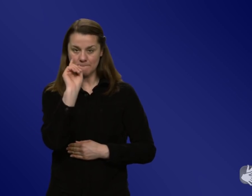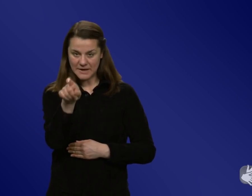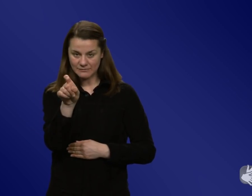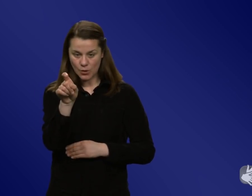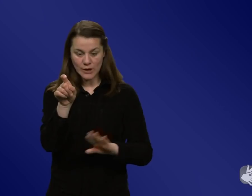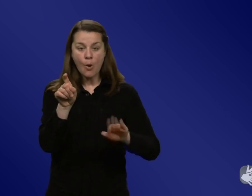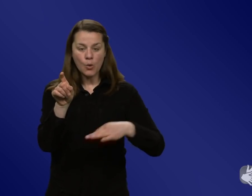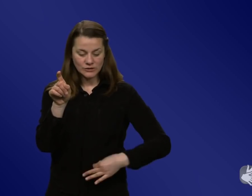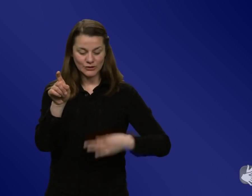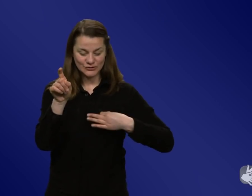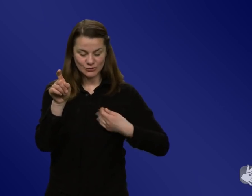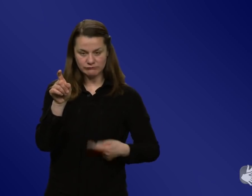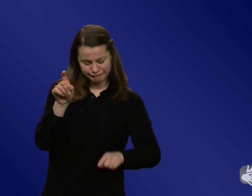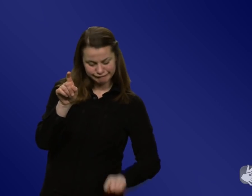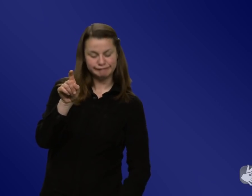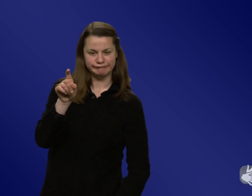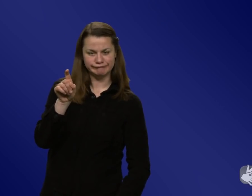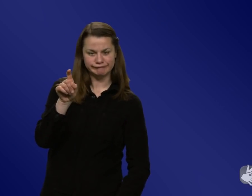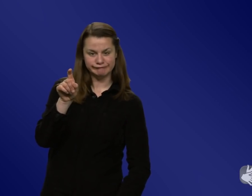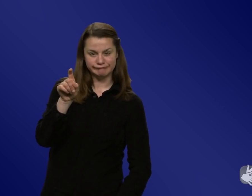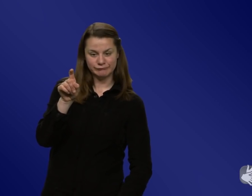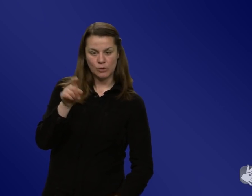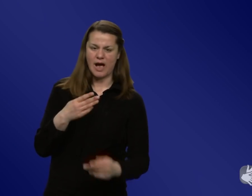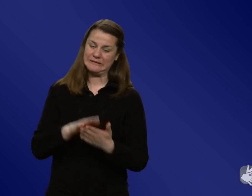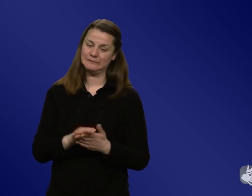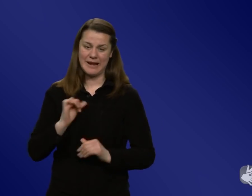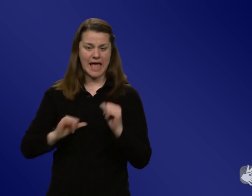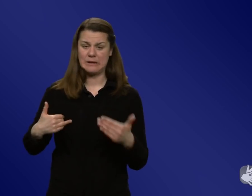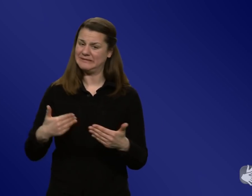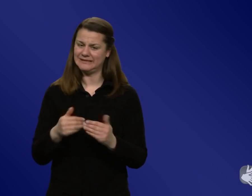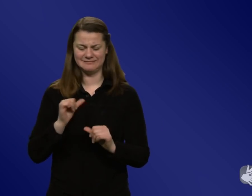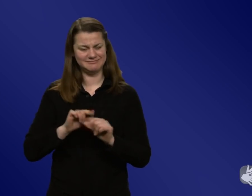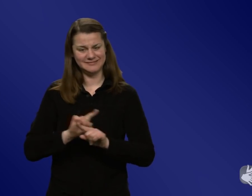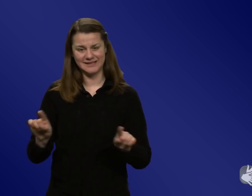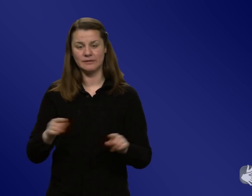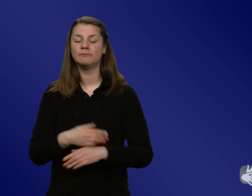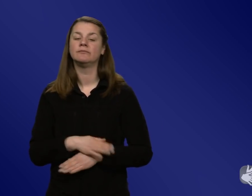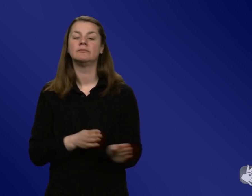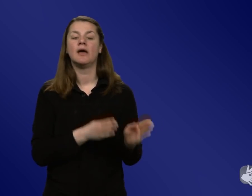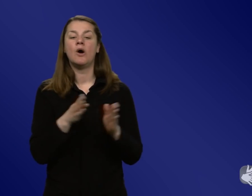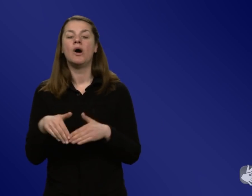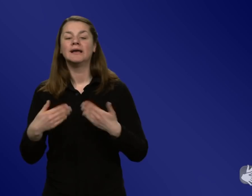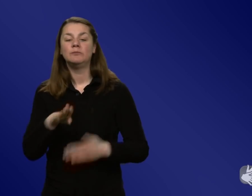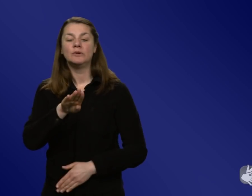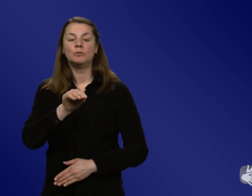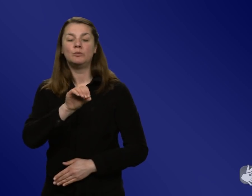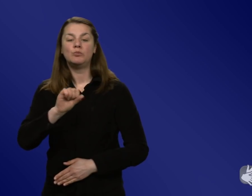wie momentan Supermärkte aufgebaut sind, besonders an der Kasse. Dann gibt es aber auch Boosting-Konzepte und die haben immer das Ziel, die